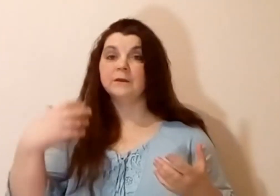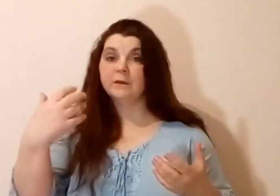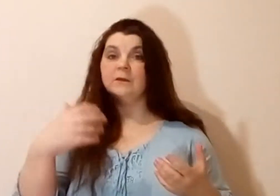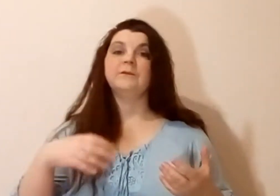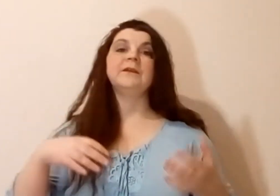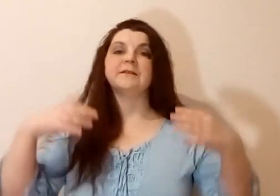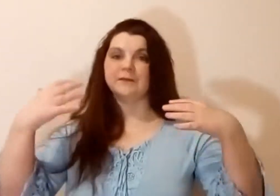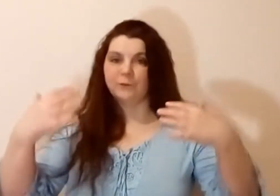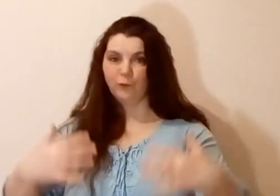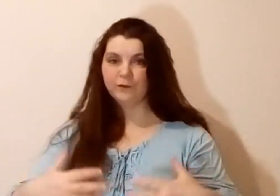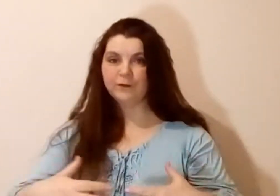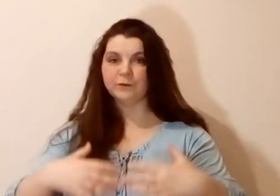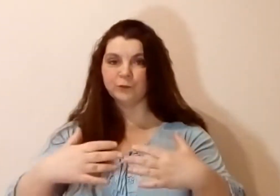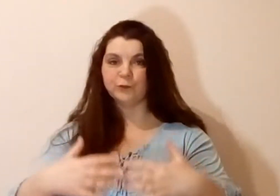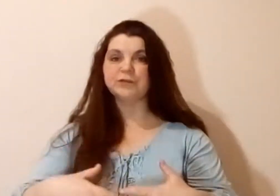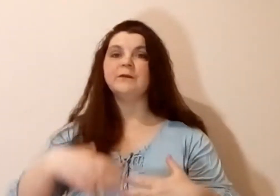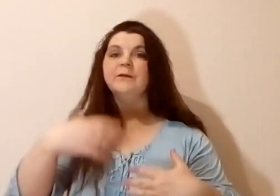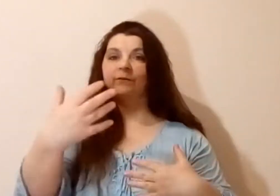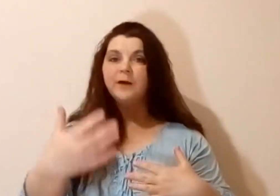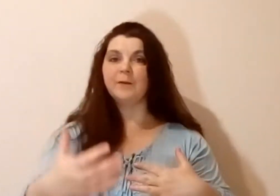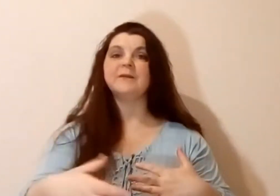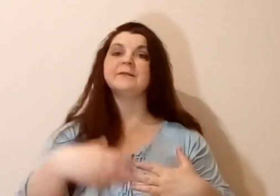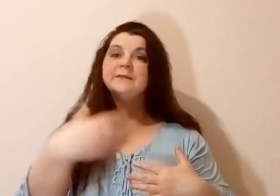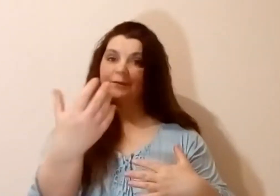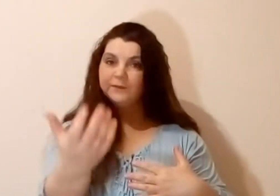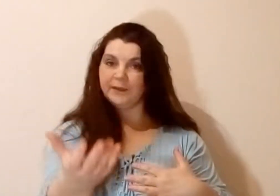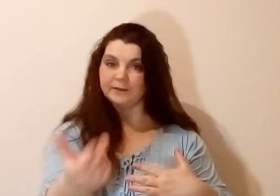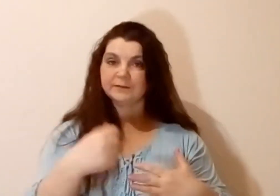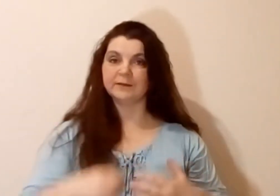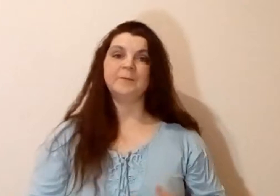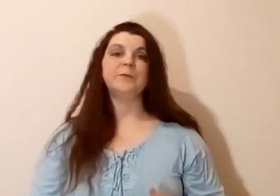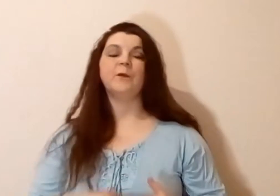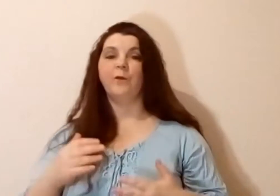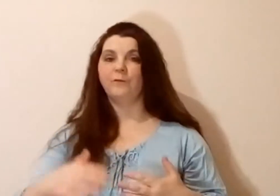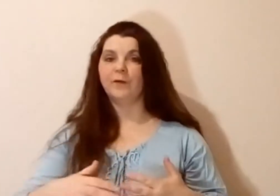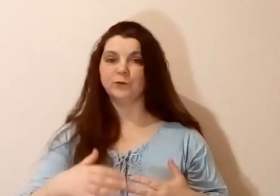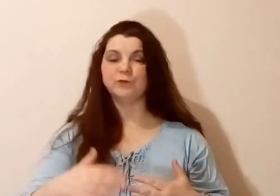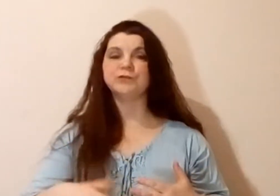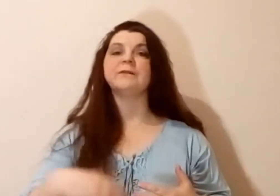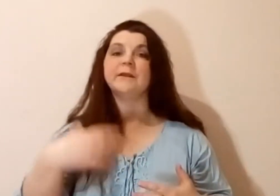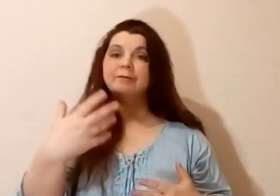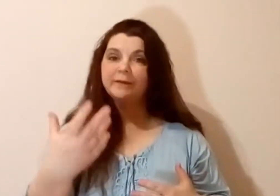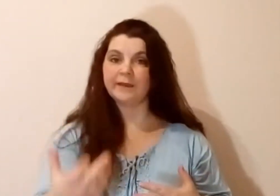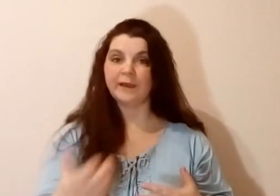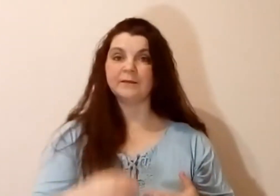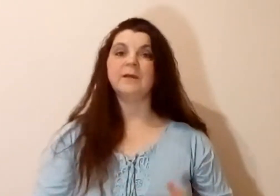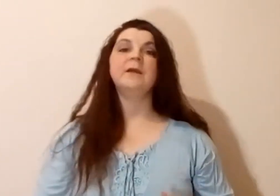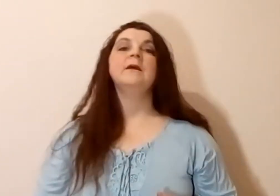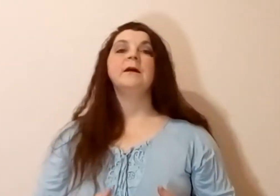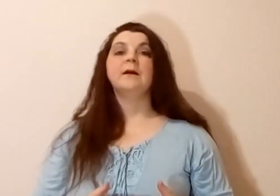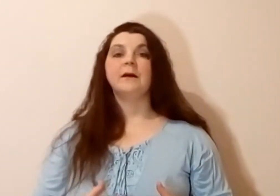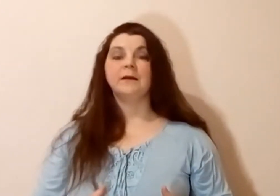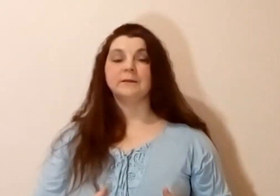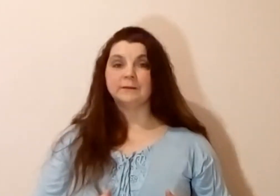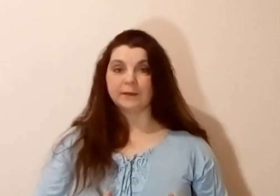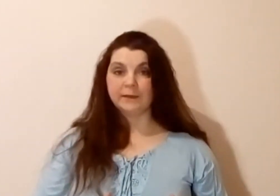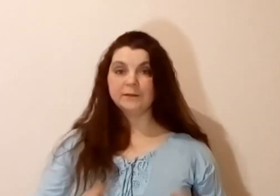мне сказать, он должен вам довериться, он вам должен доверять. А третий